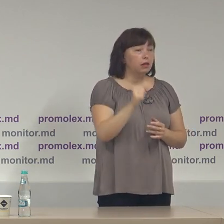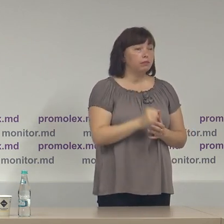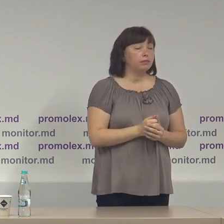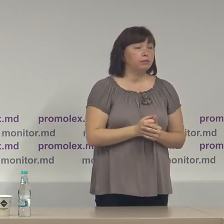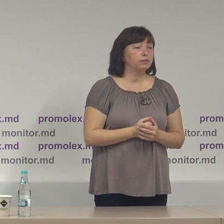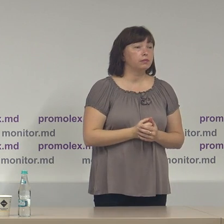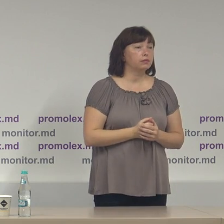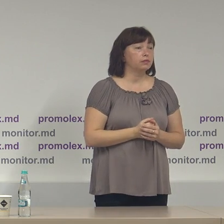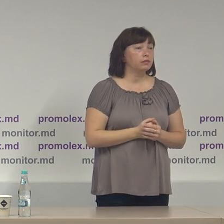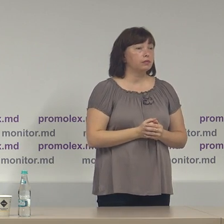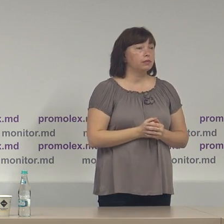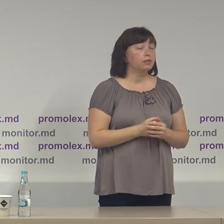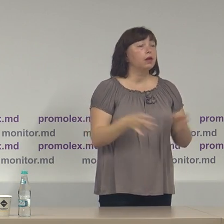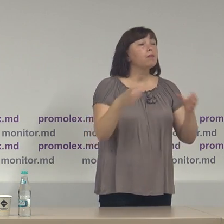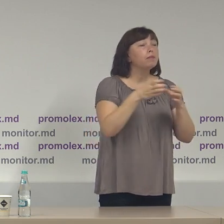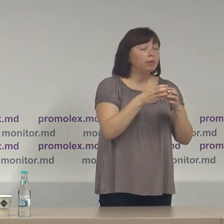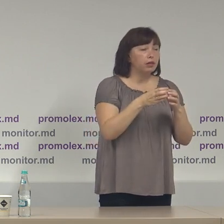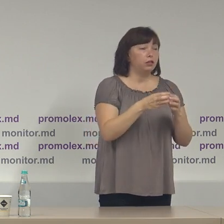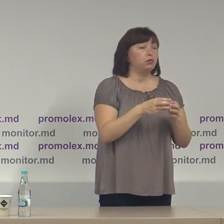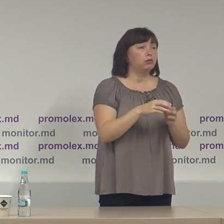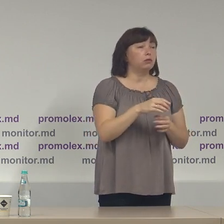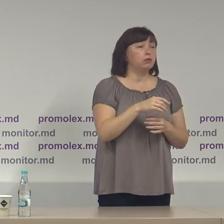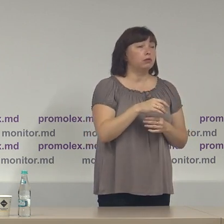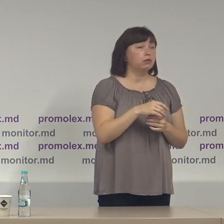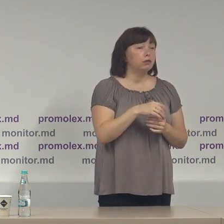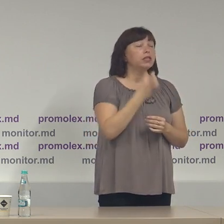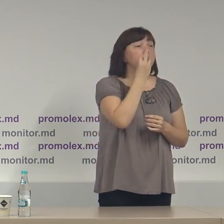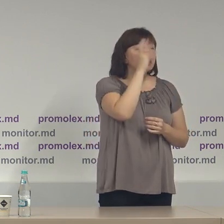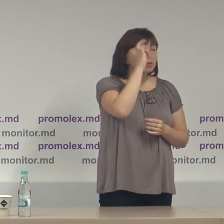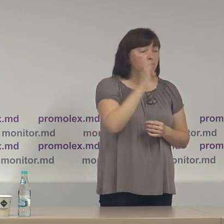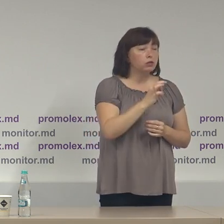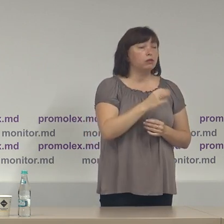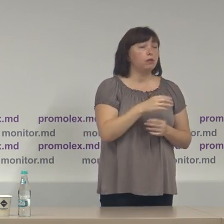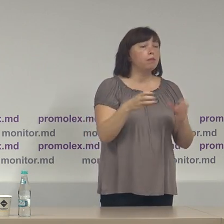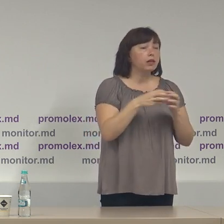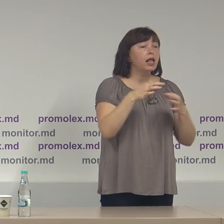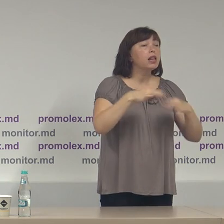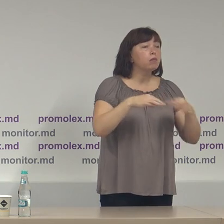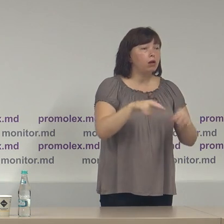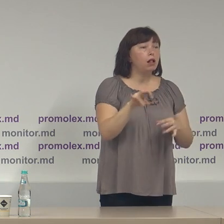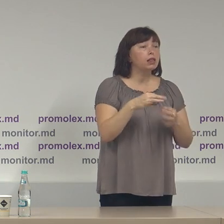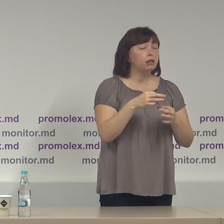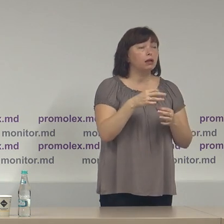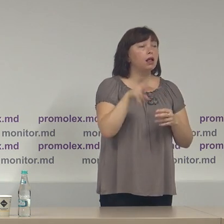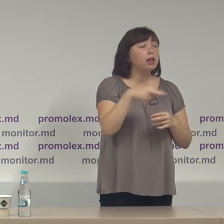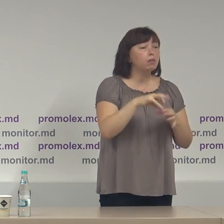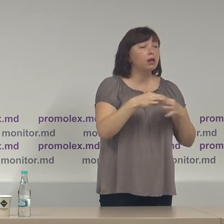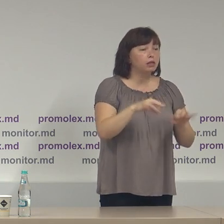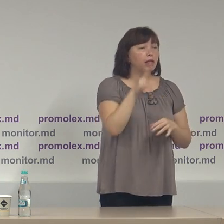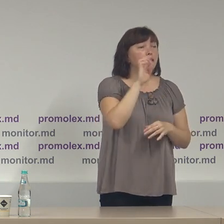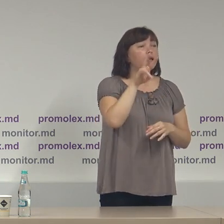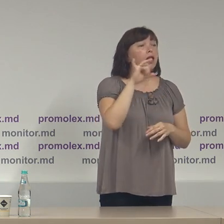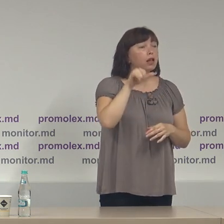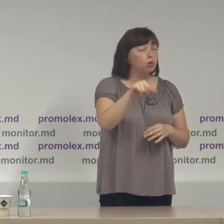și Adivări Partidul Uniteții Naționale domnul Țicu 13% Partidul Liberal Democrat domnul Deliu